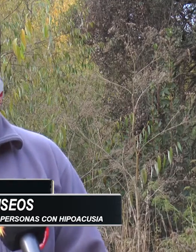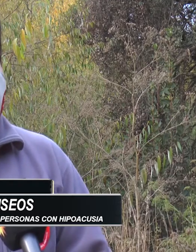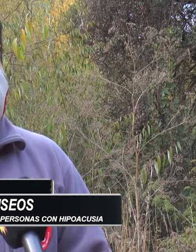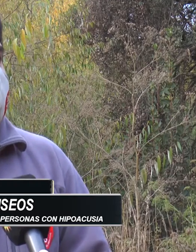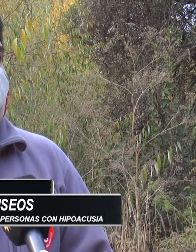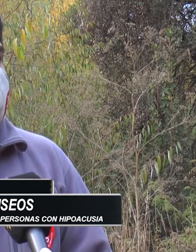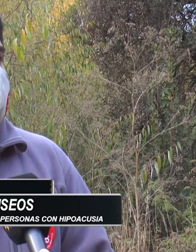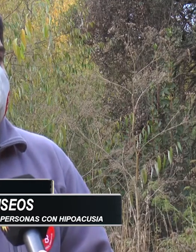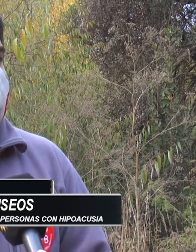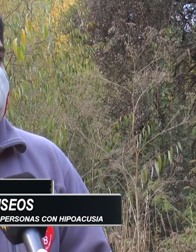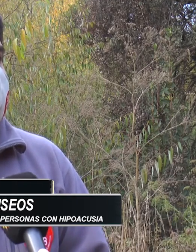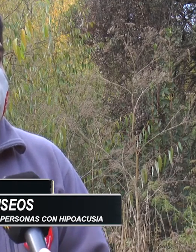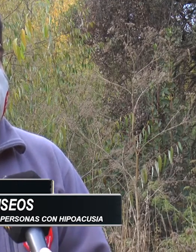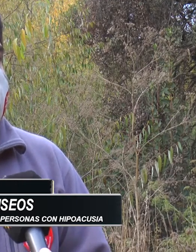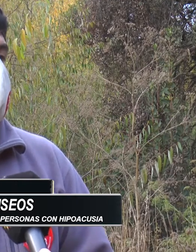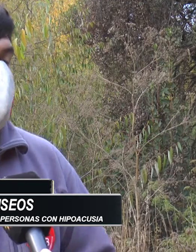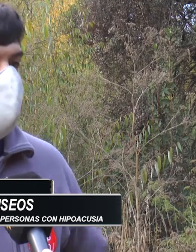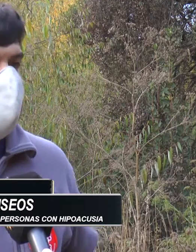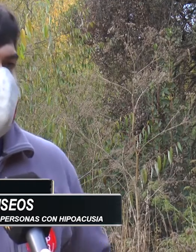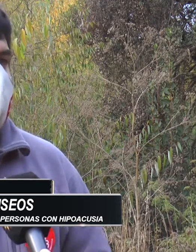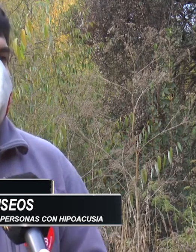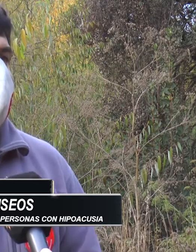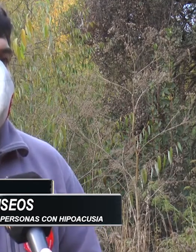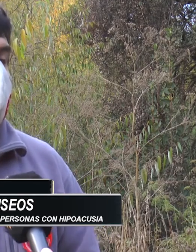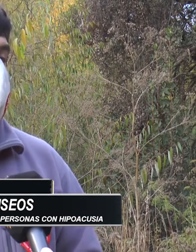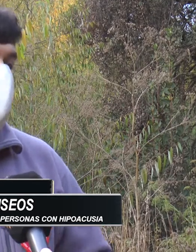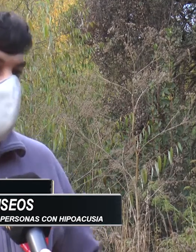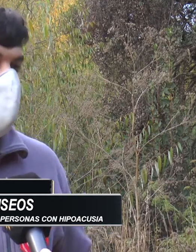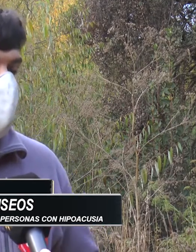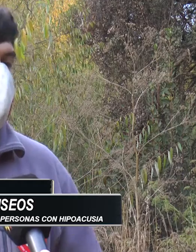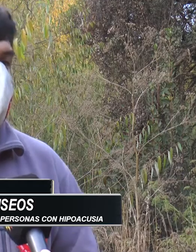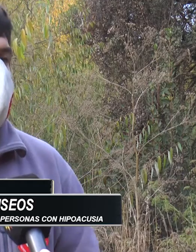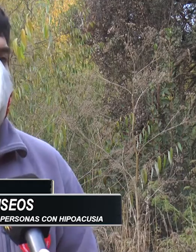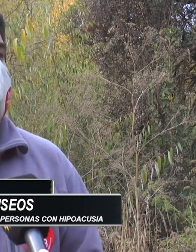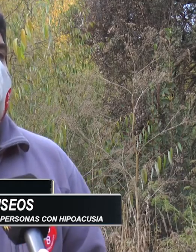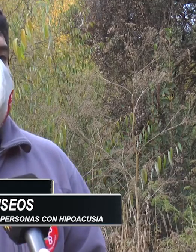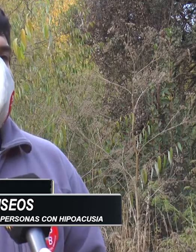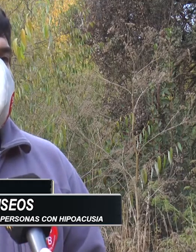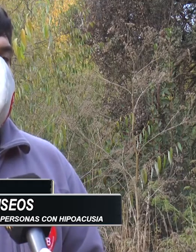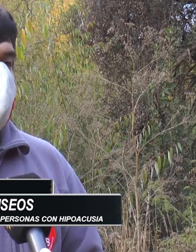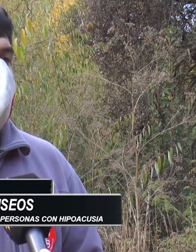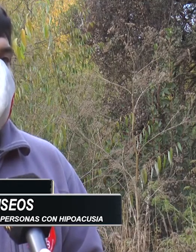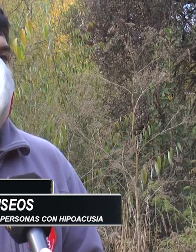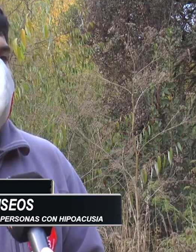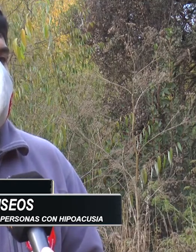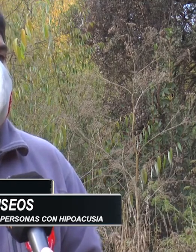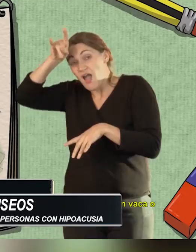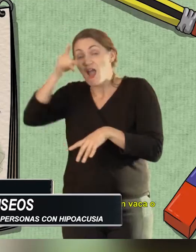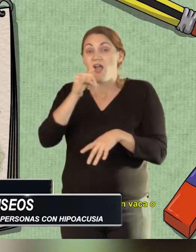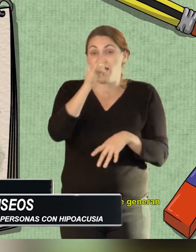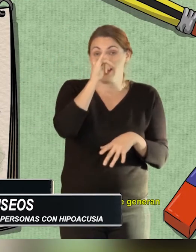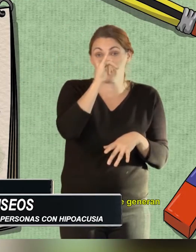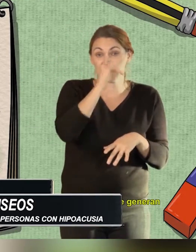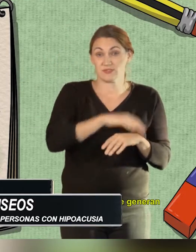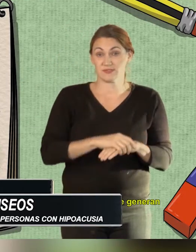quisimos que estos videos sean mucho más integradores e incluir en esta etapa a estas personas con hipoacústica.